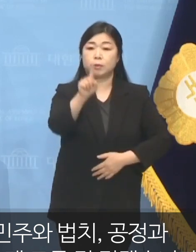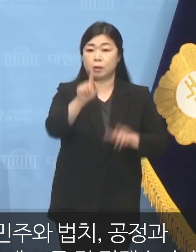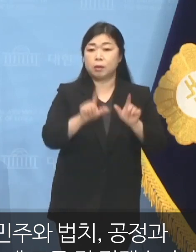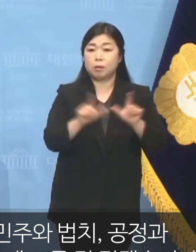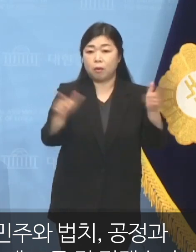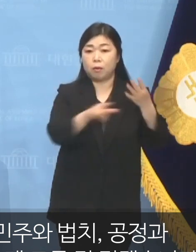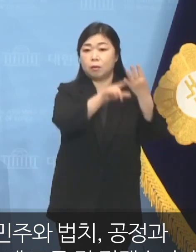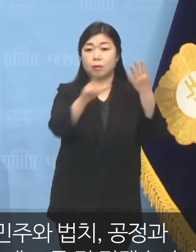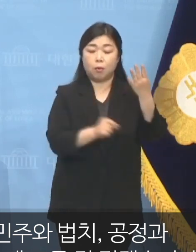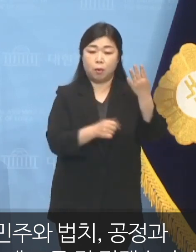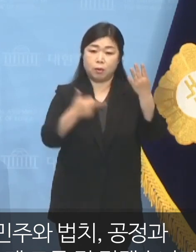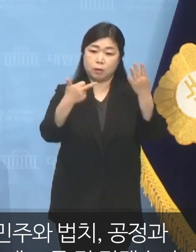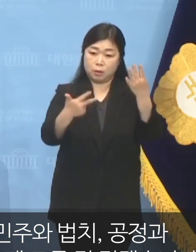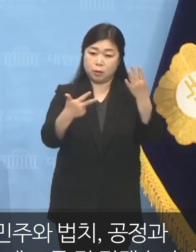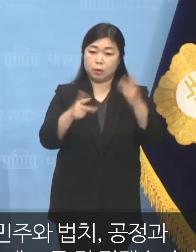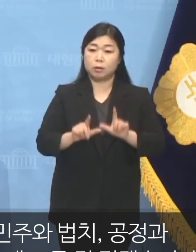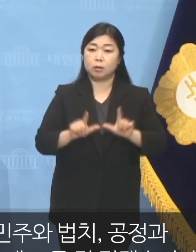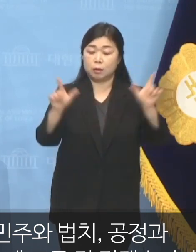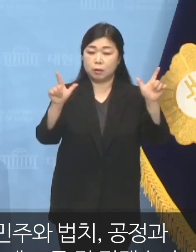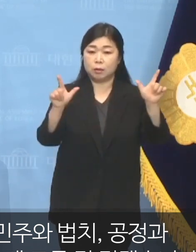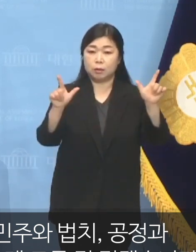4월 7일을